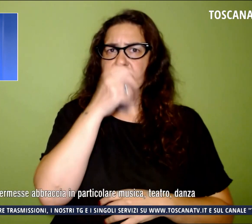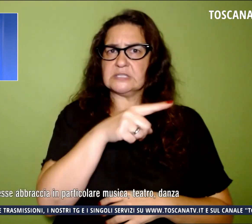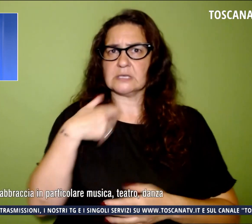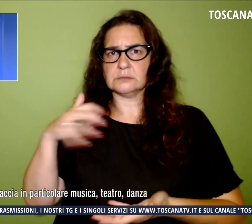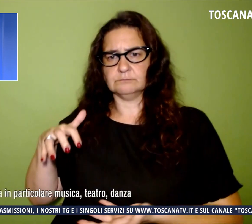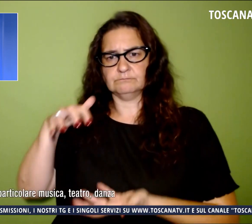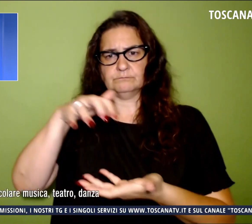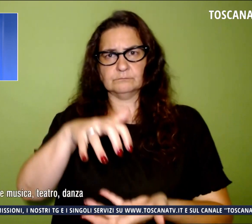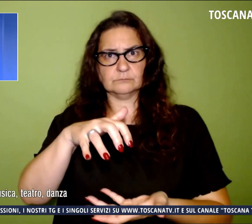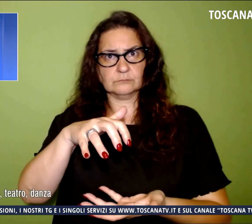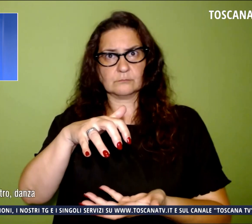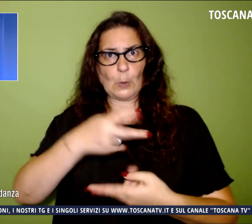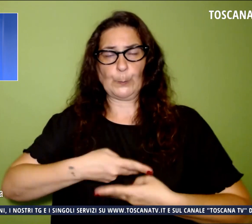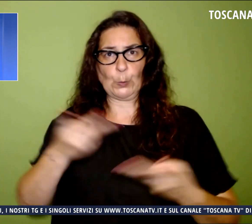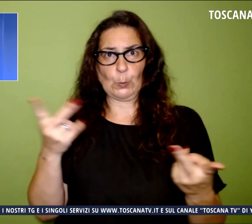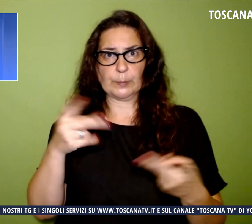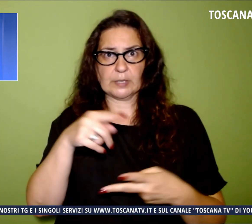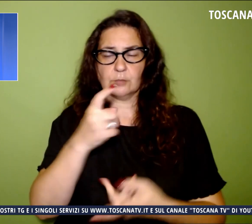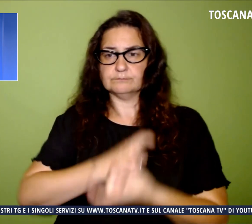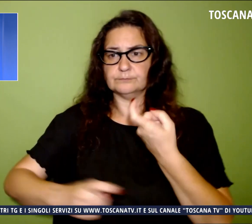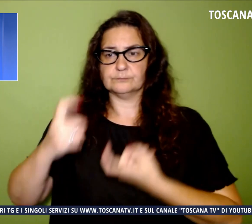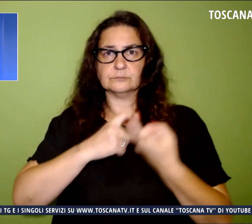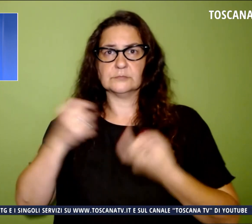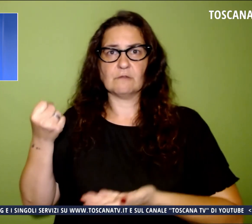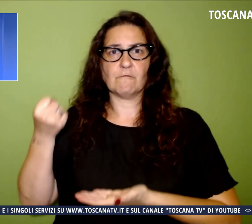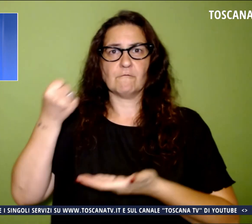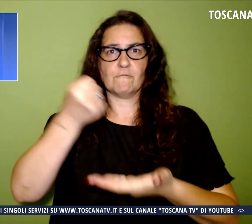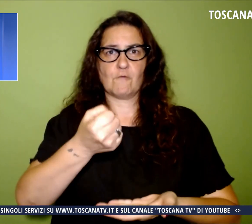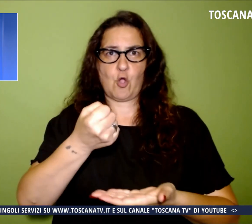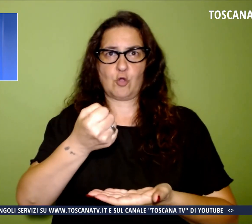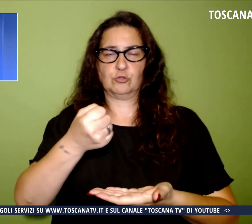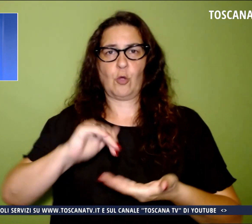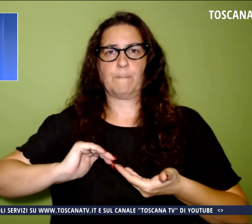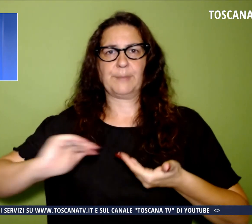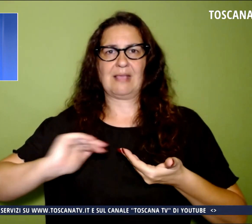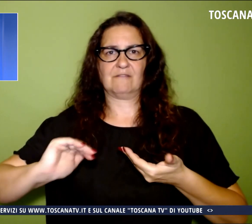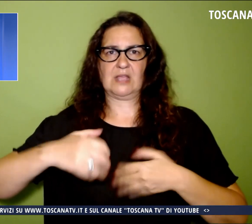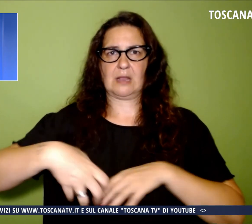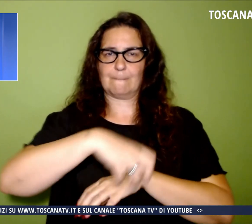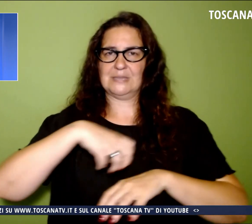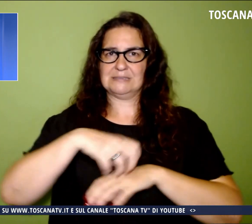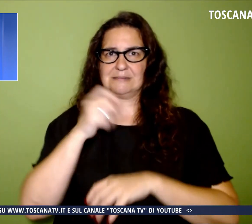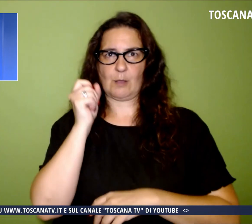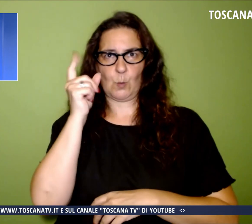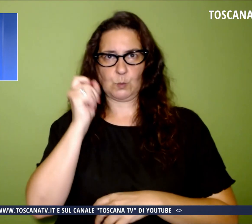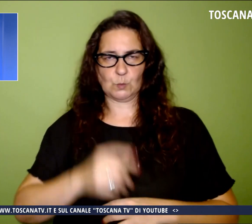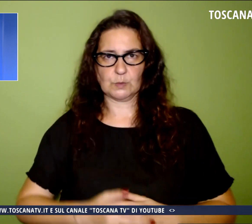derivanti dal fondo periferie del Ministero della Cultura. In totale 17 hanno vinto